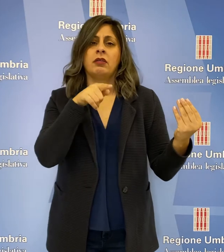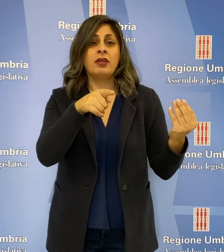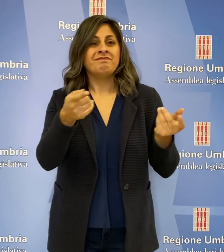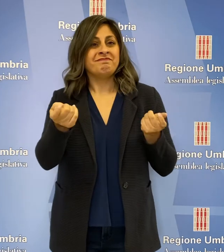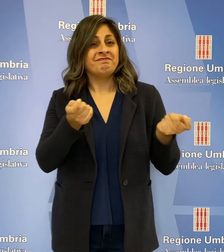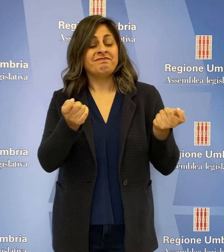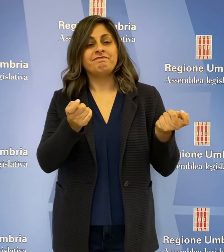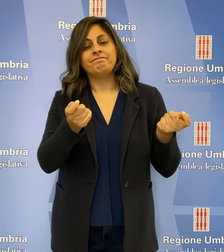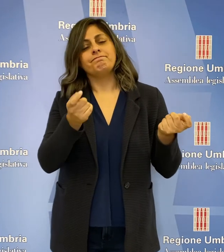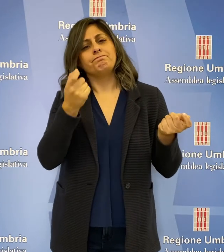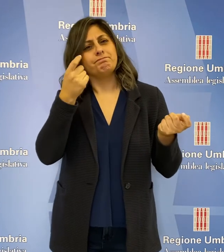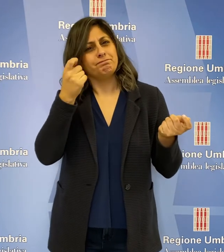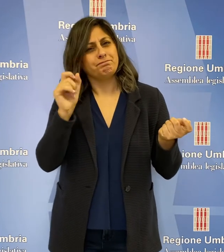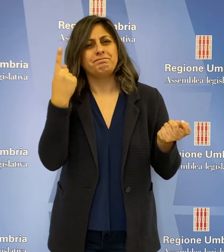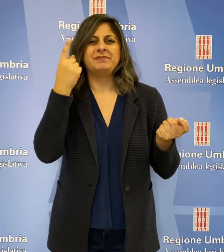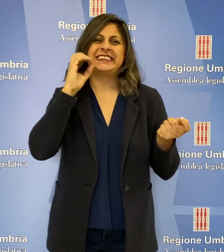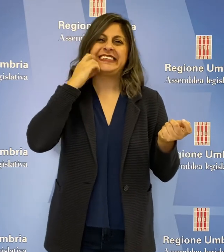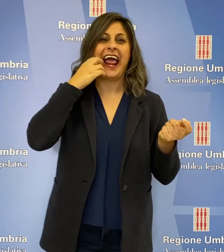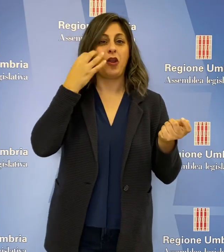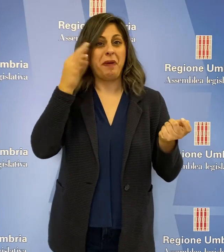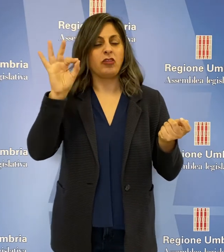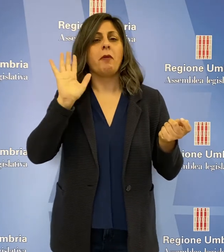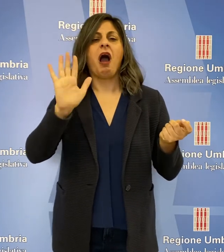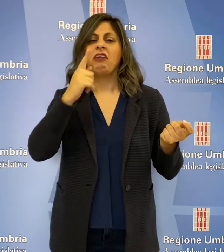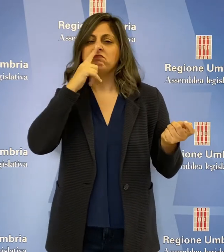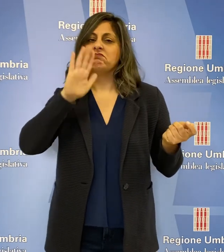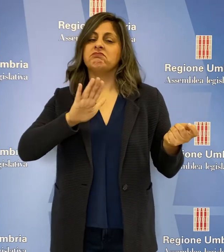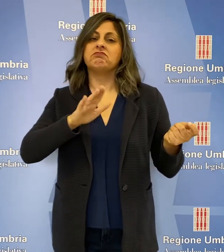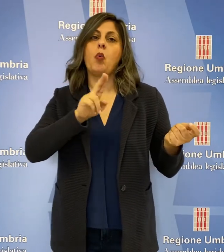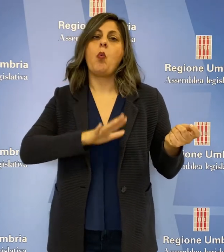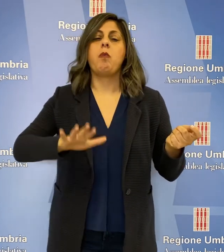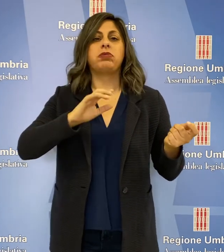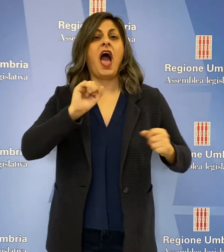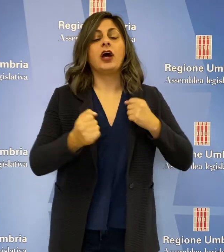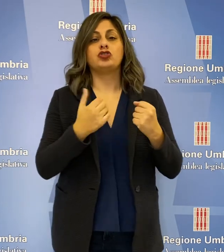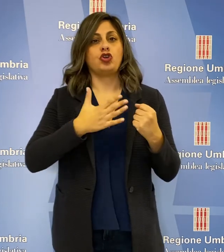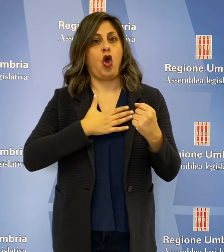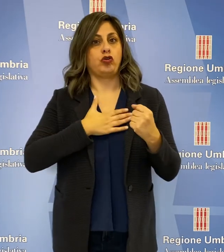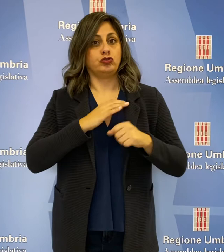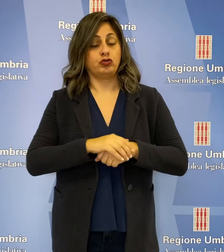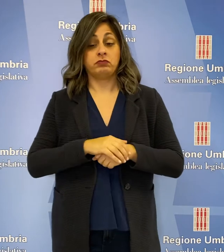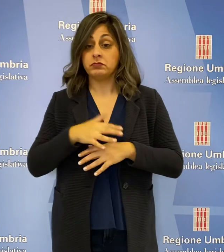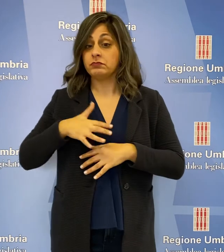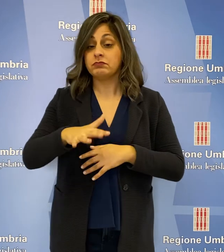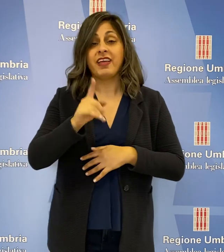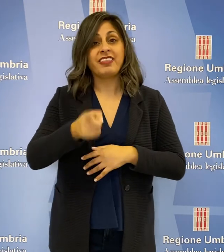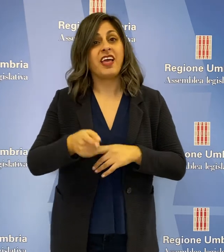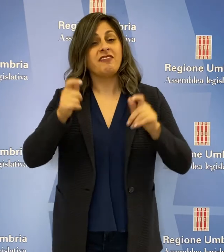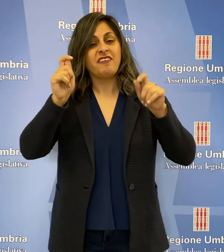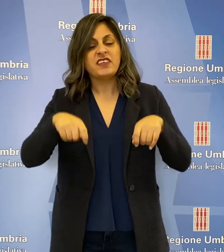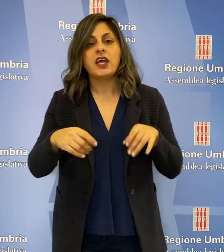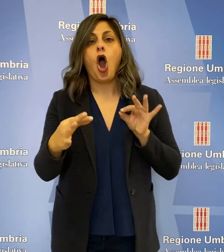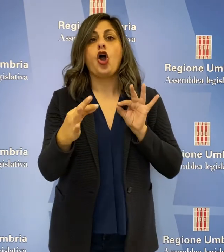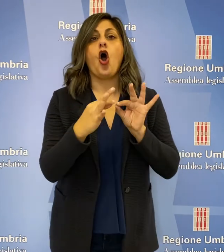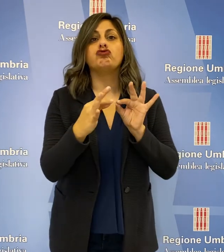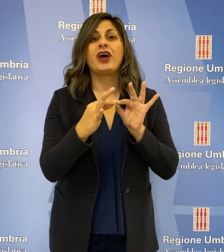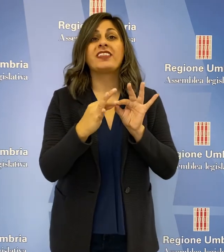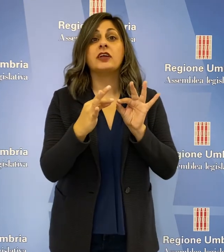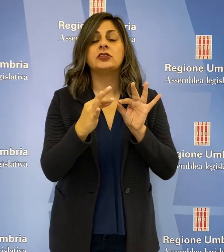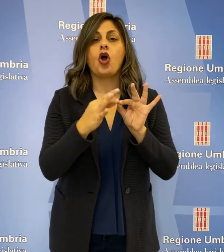sociali sono un modo di governare forse inusuale ma distintivo della nostra azione. A breve partirà la